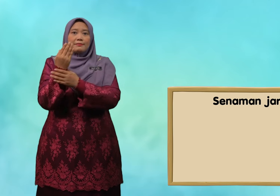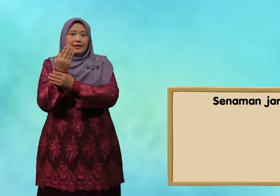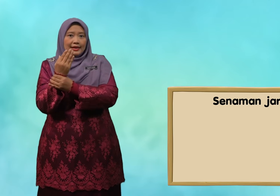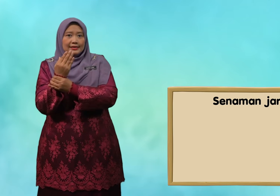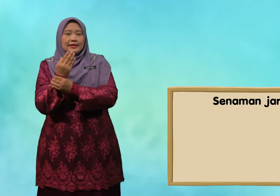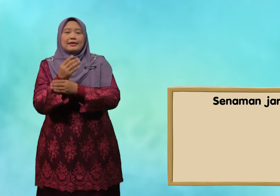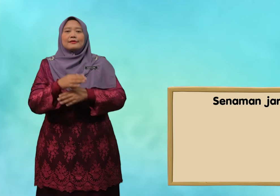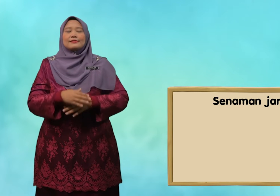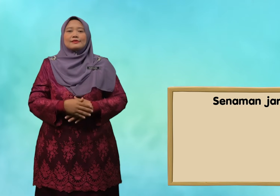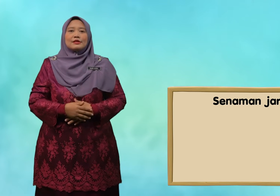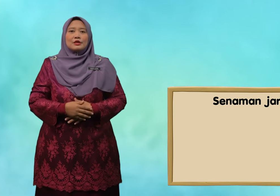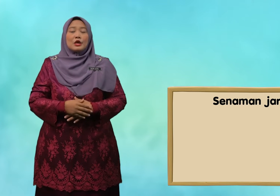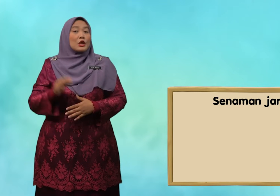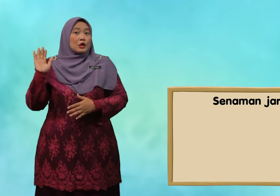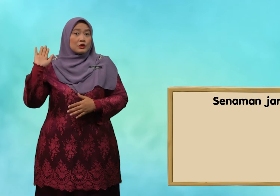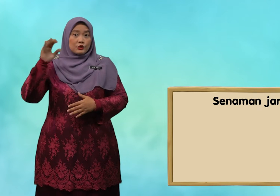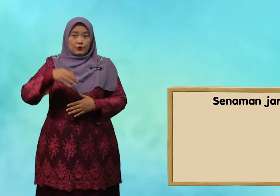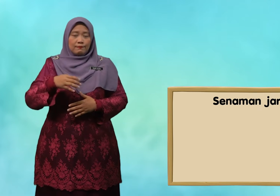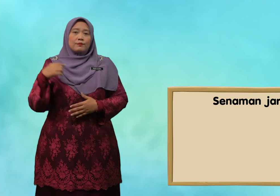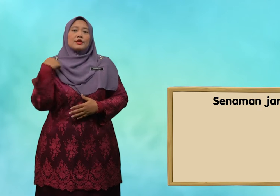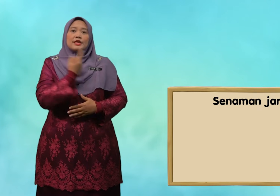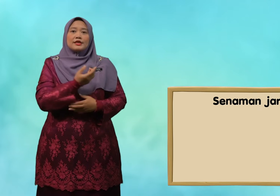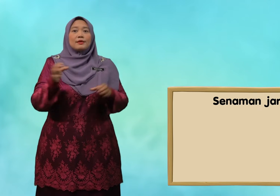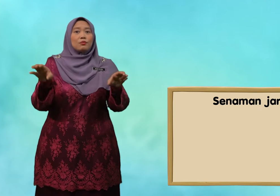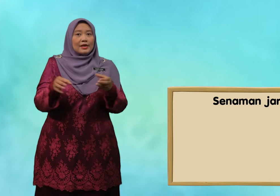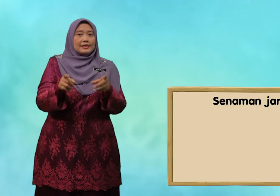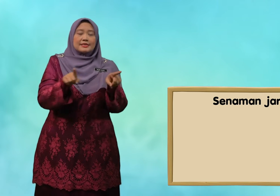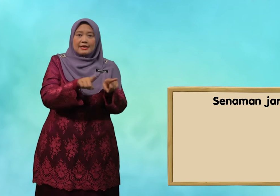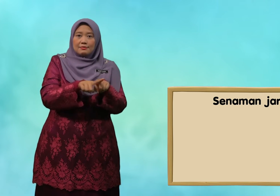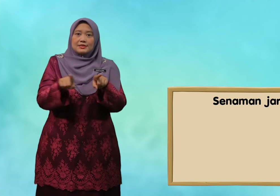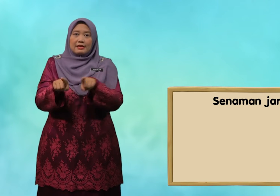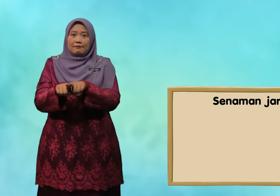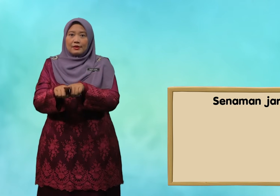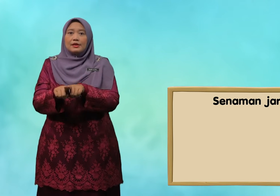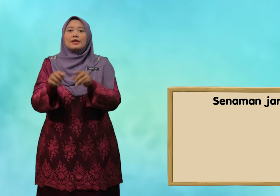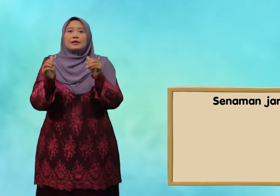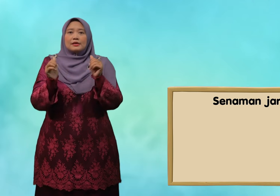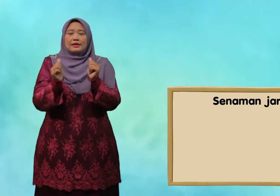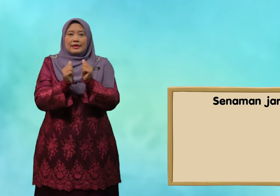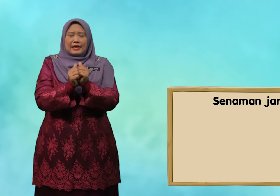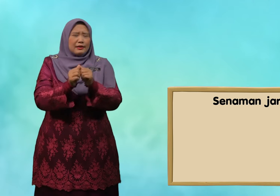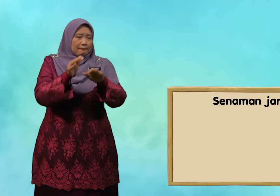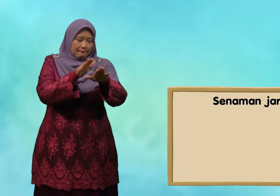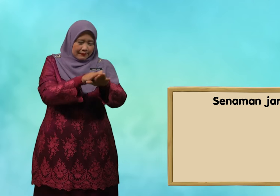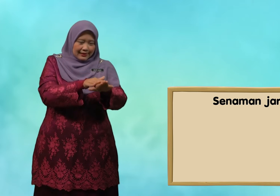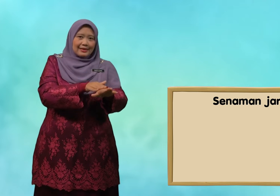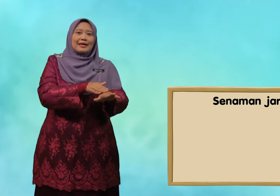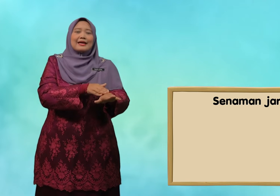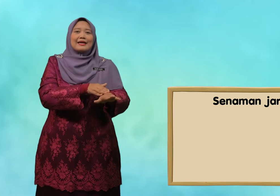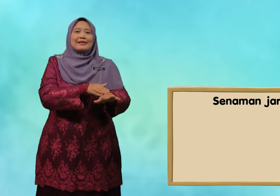belah tangan. Jom, kita buat sama-sama dengan perlahan.